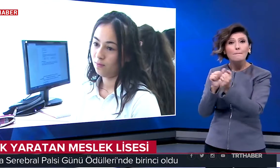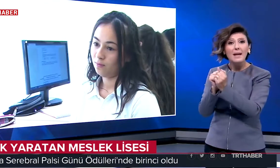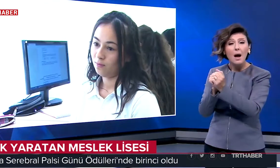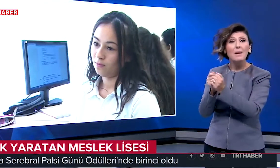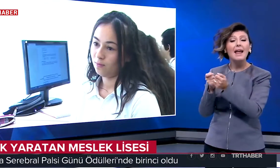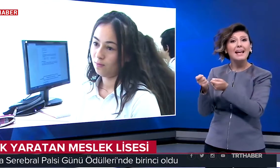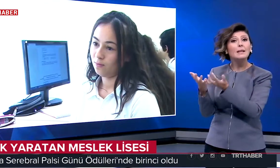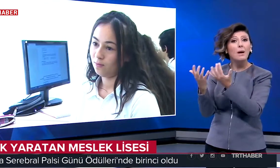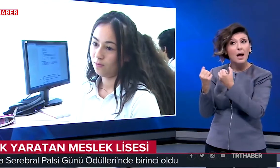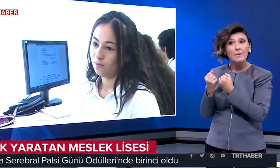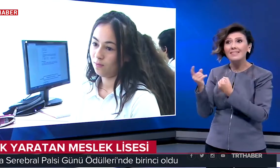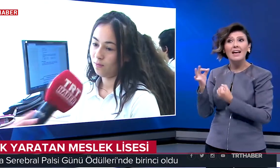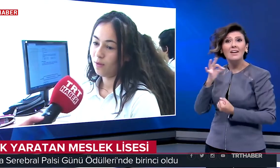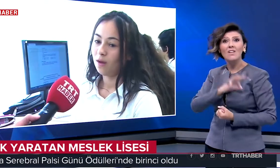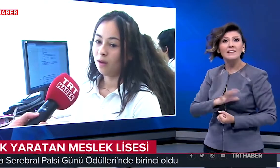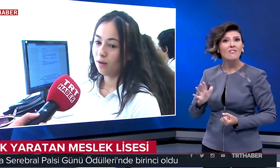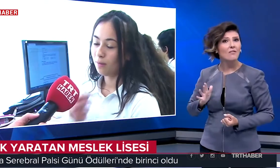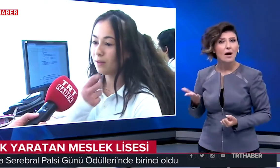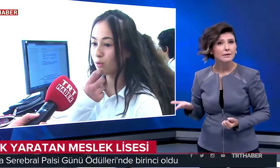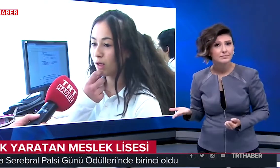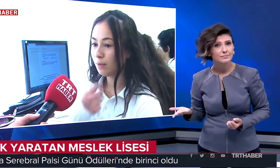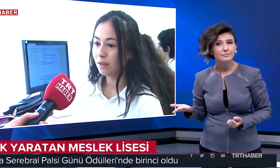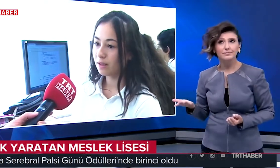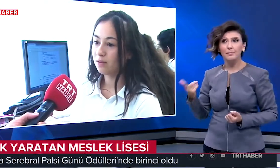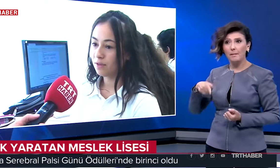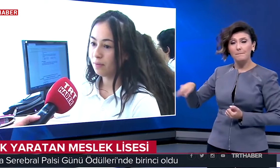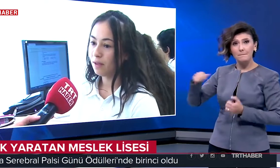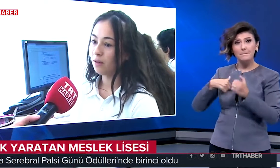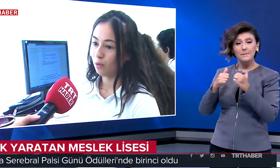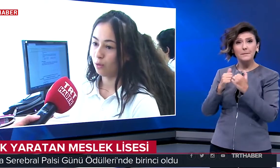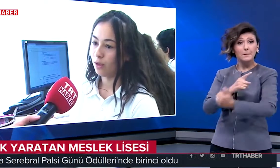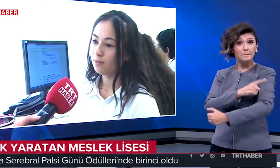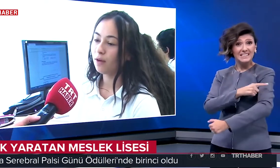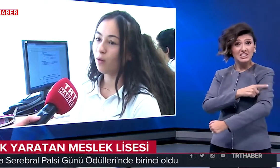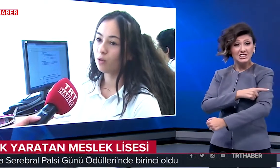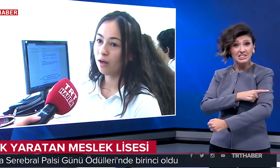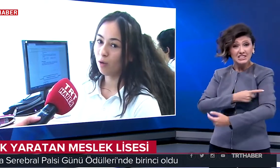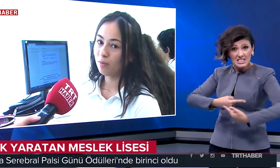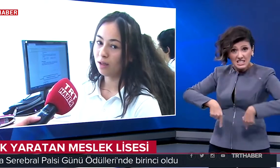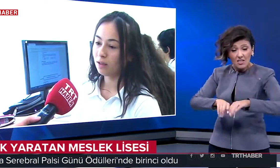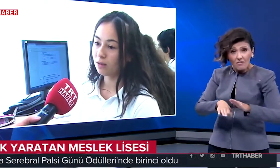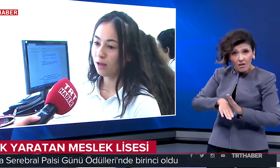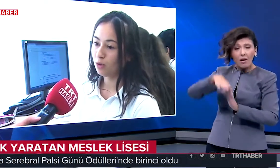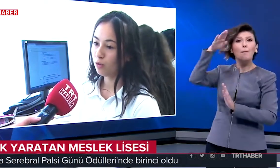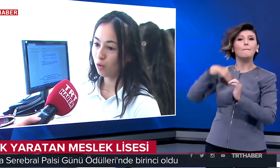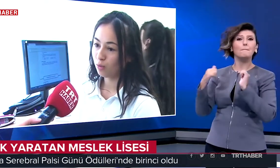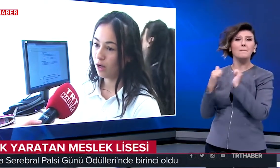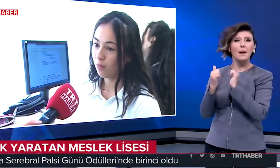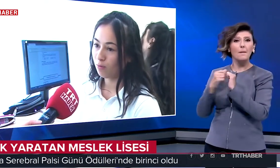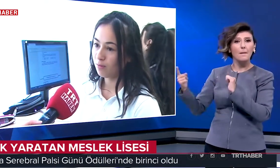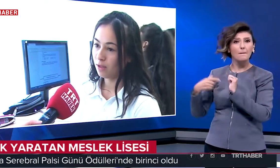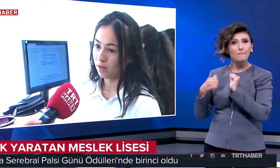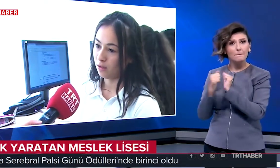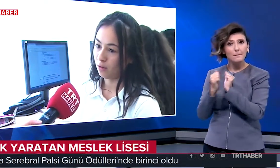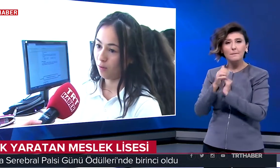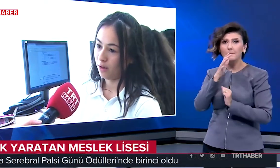almak sana neler katıyor? Ben onlarla birinci sınıftan beri aynı okuldayım ve onlarla olmak daha çabuk sorumluluk sahibi